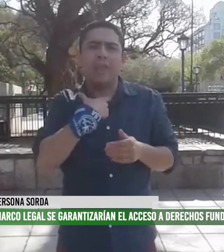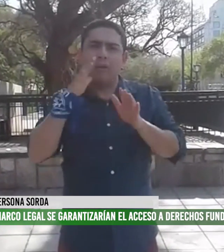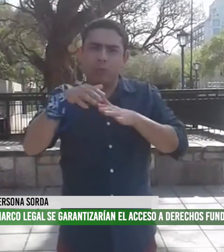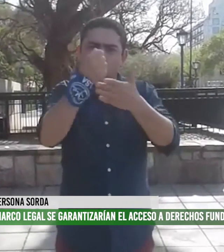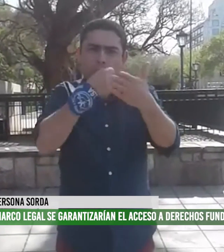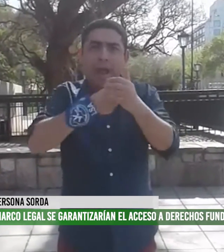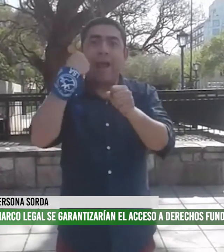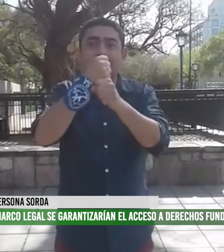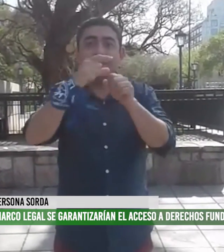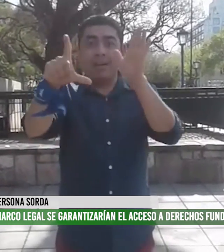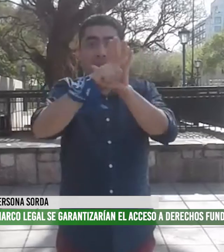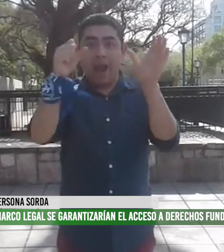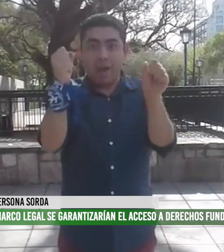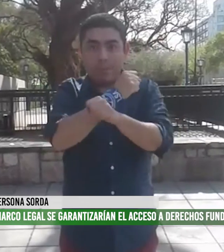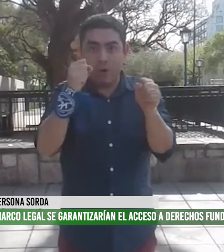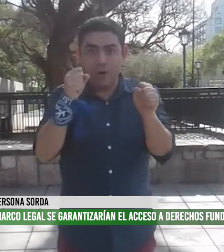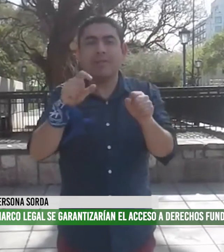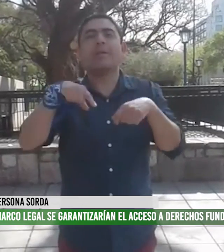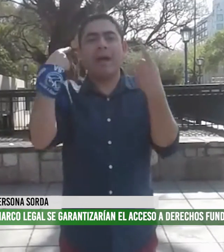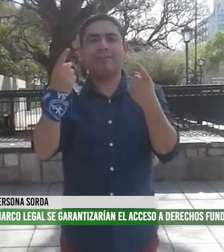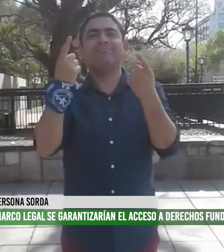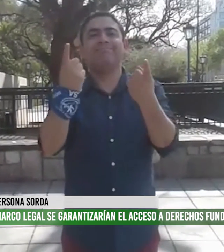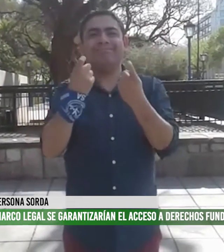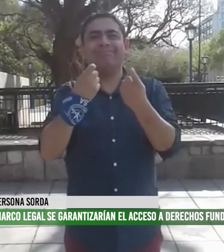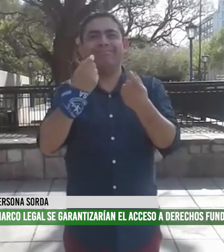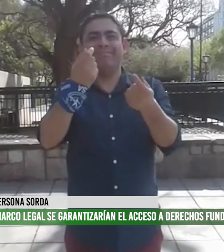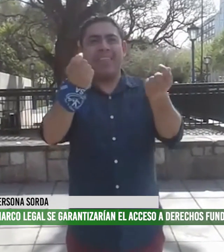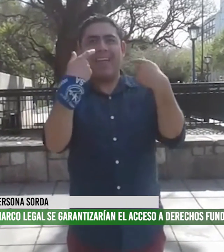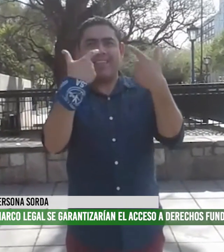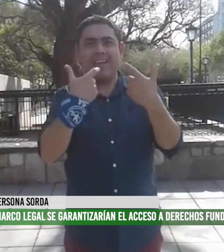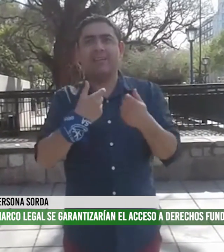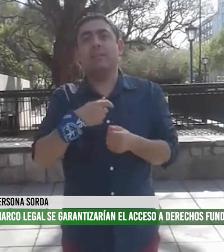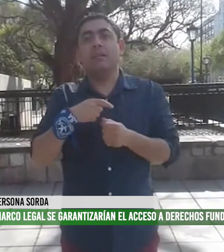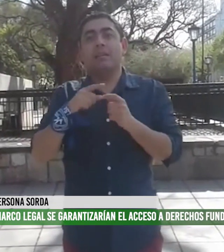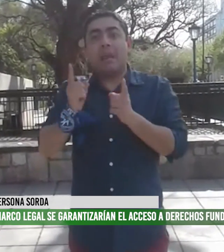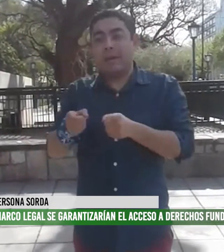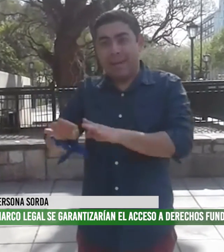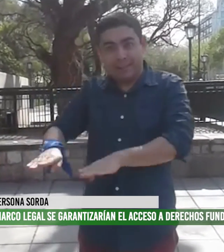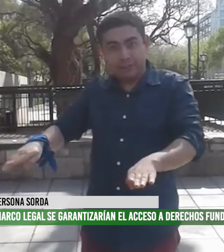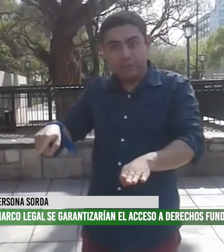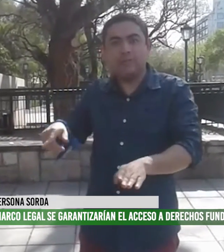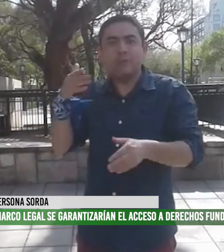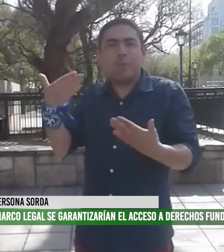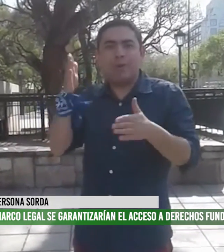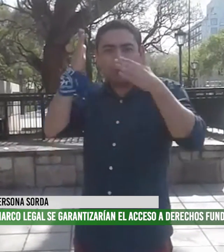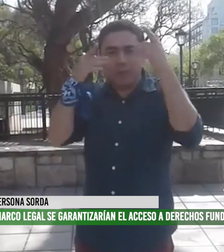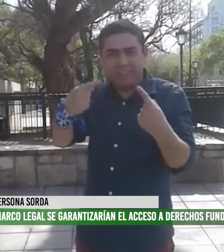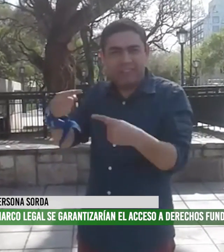accesibilidad. Por eso queremos hoy apoyar esta lucha para que se apruebe la Ley Federal de Lengua de Señas. Necesitamos que no hay nuestros derechos, también para los niños sordos